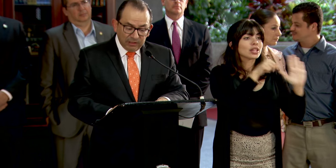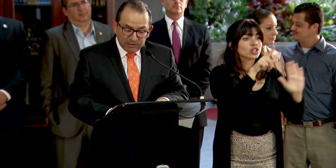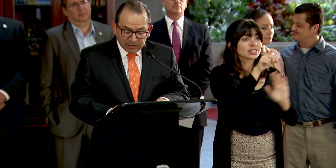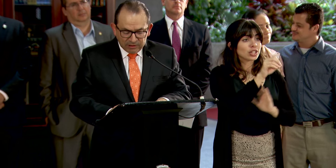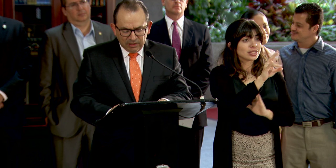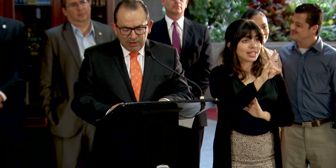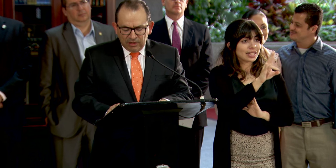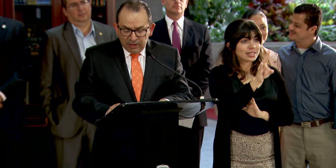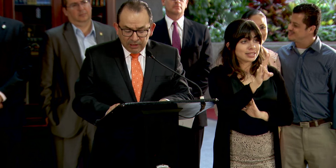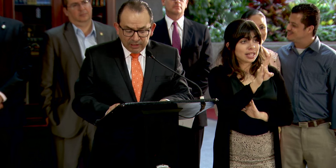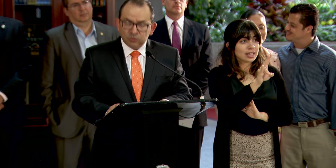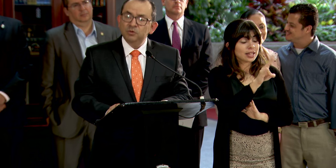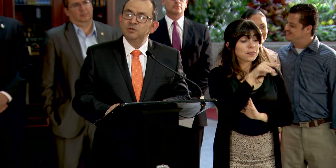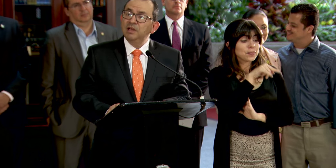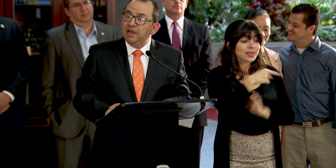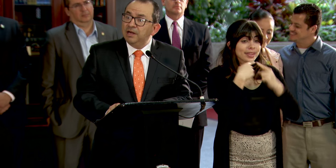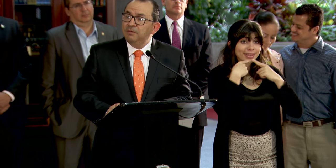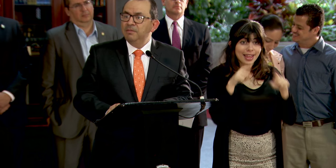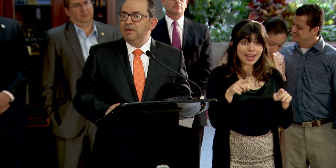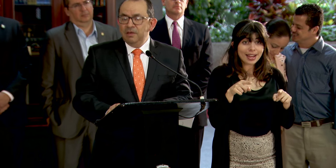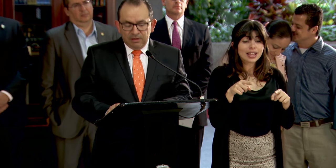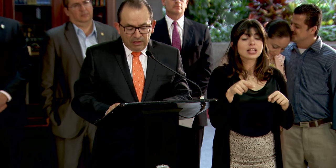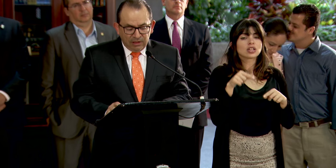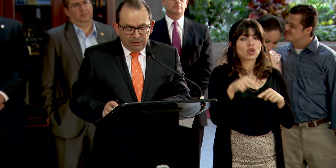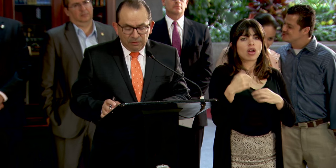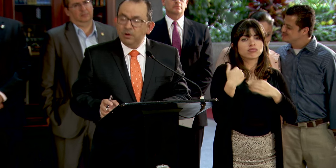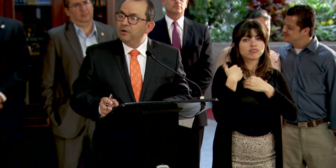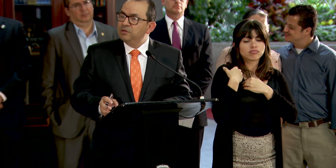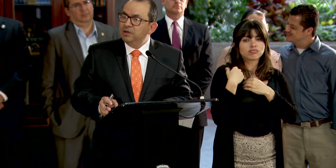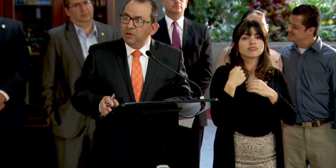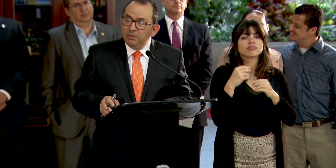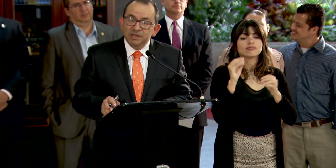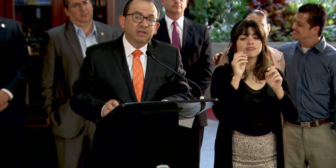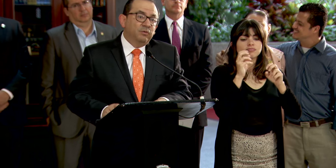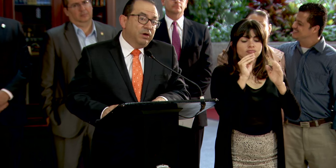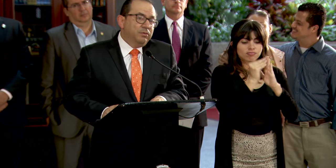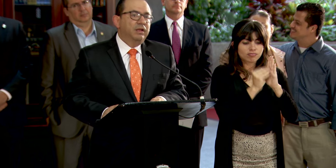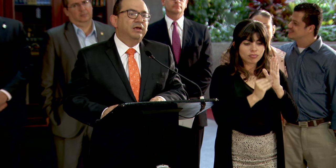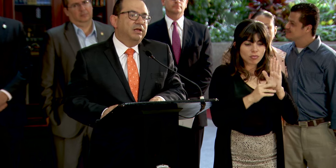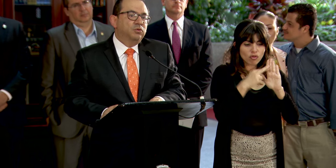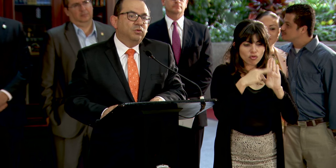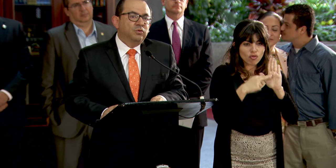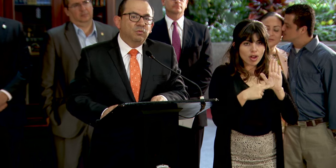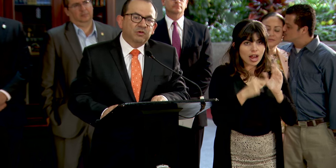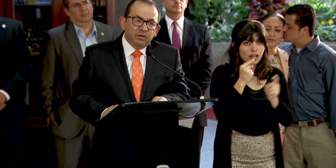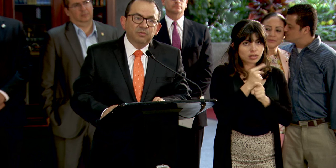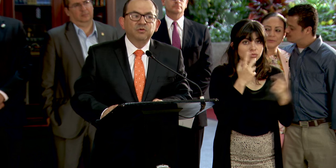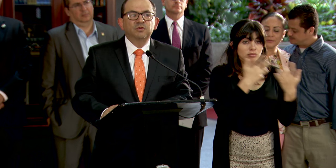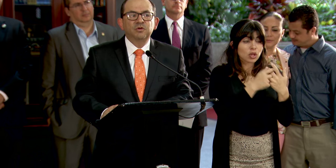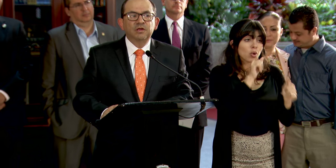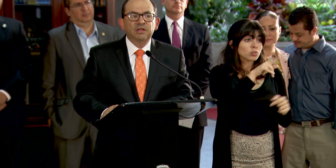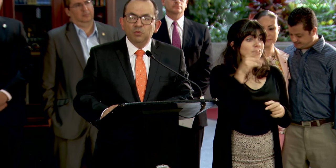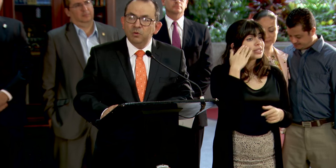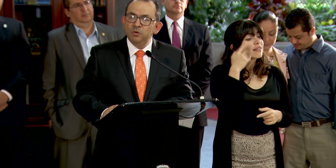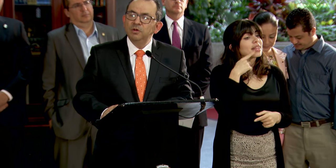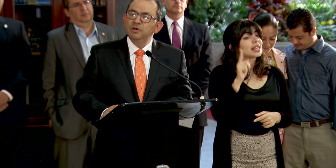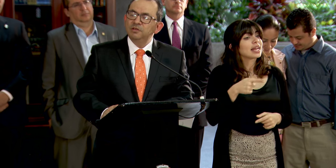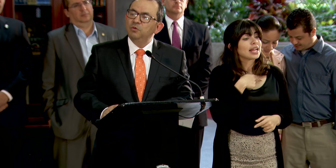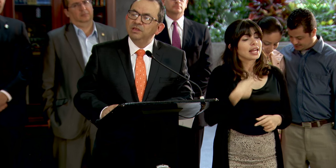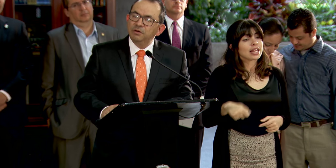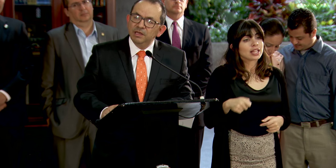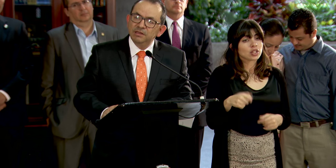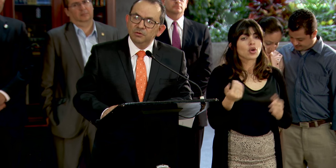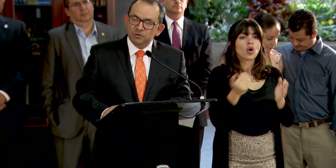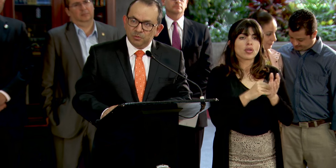177, el decreto se encarga de regularlos adecuadamente y bueno, el decreto, como sabemos, de nuevo